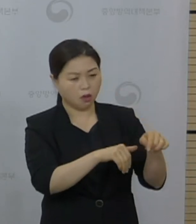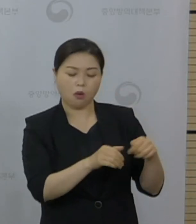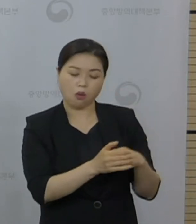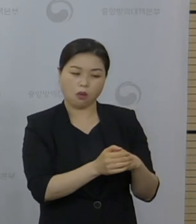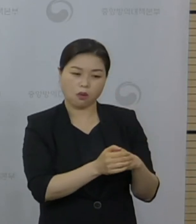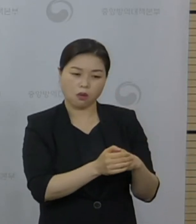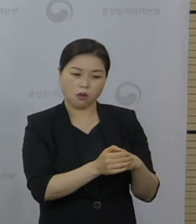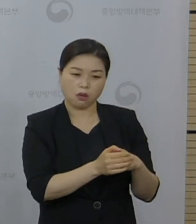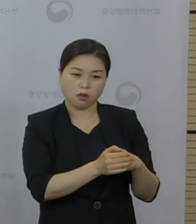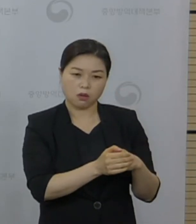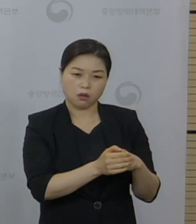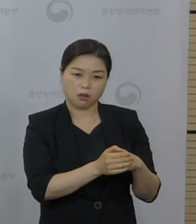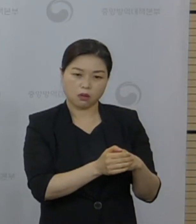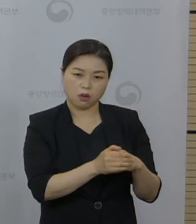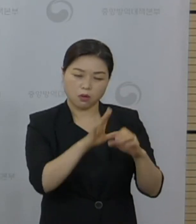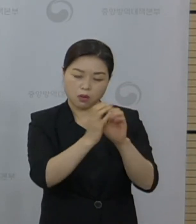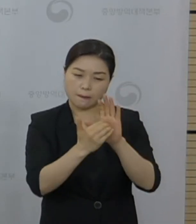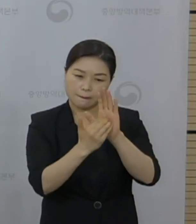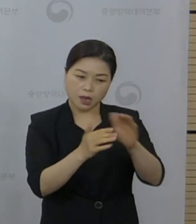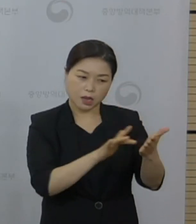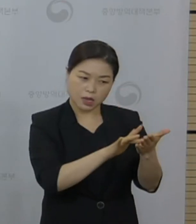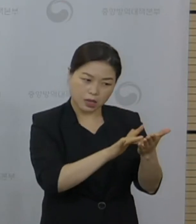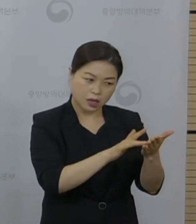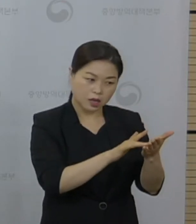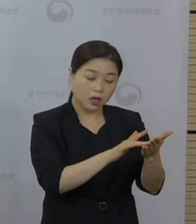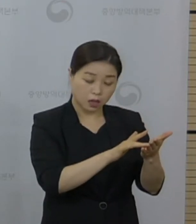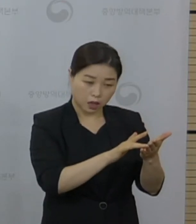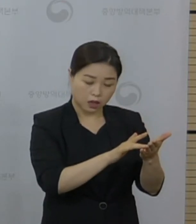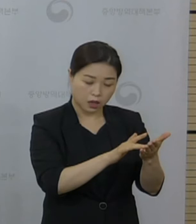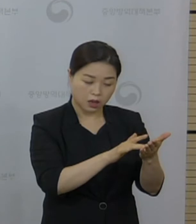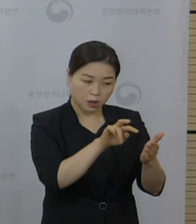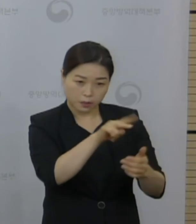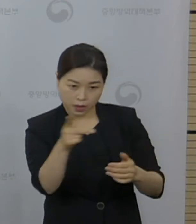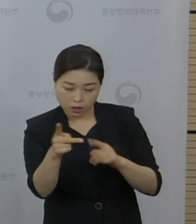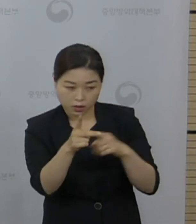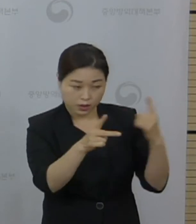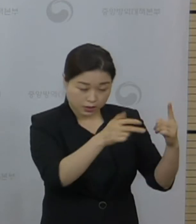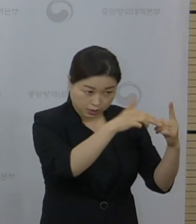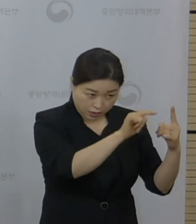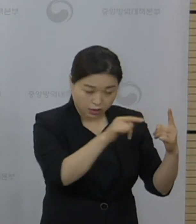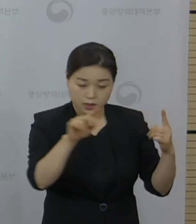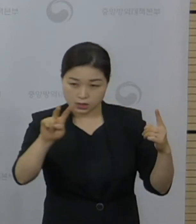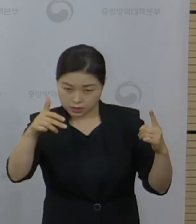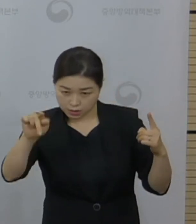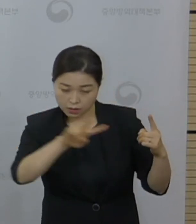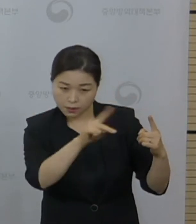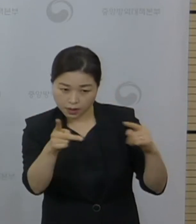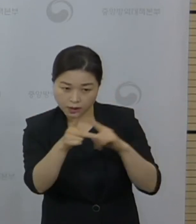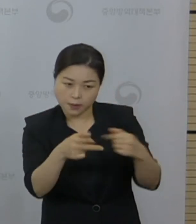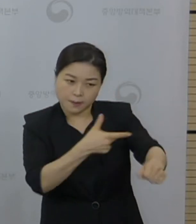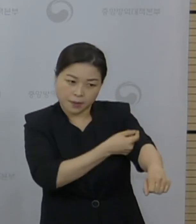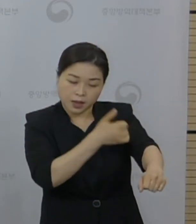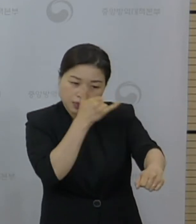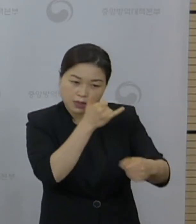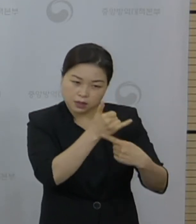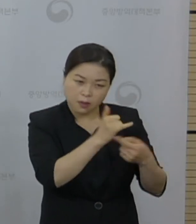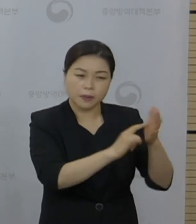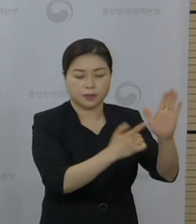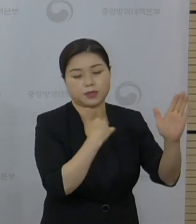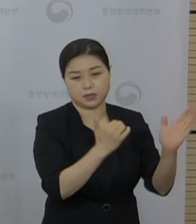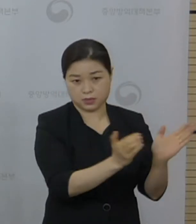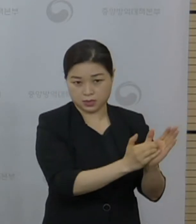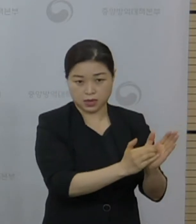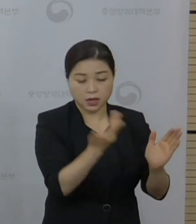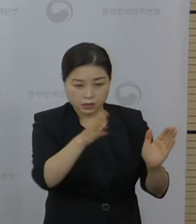확정해서 발표를 한 바 있고요. 이후에 대한 교차접종의 범위는 현재까지는 정해져 있지는 않습니다. 다만